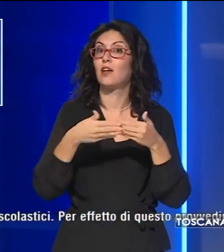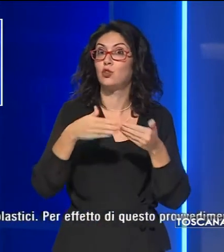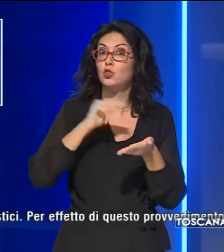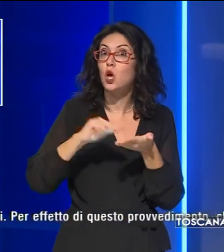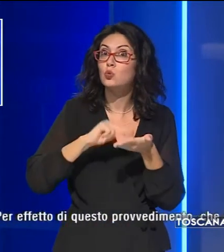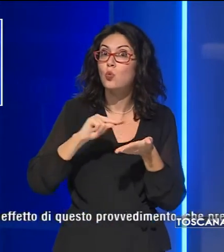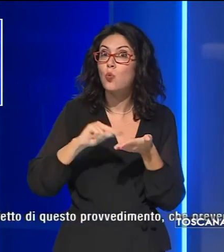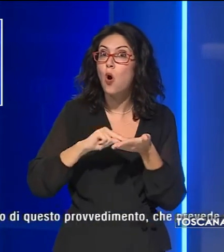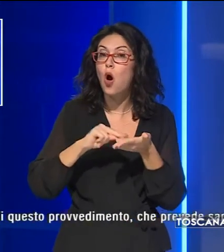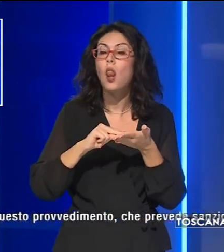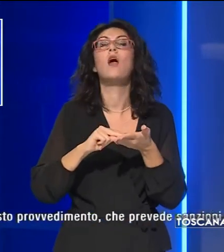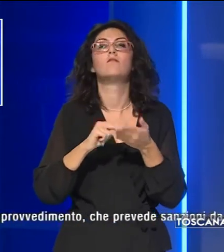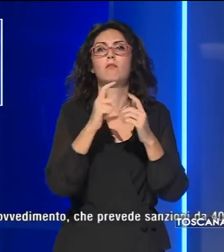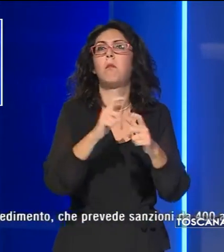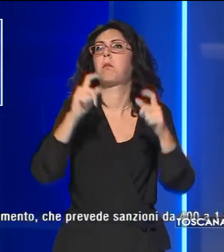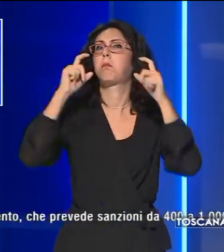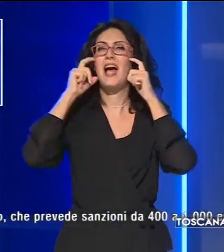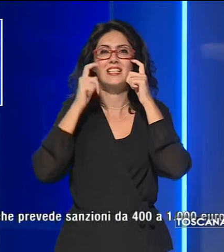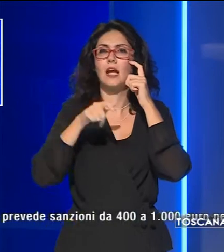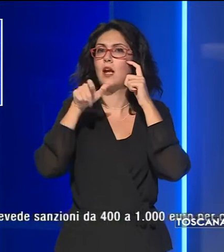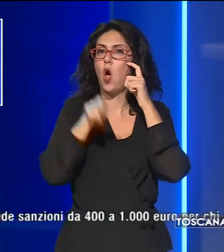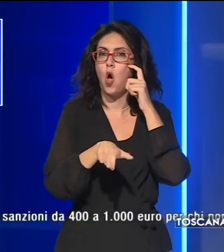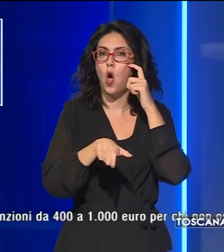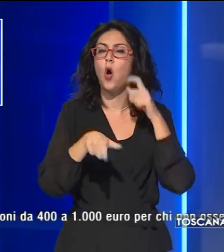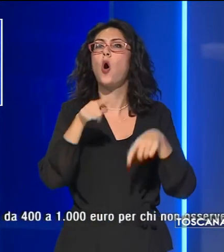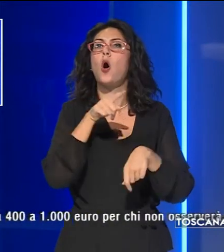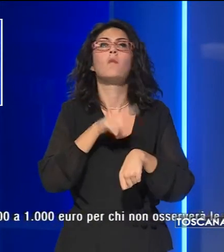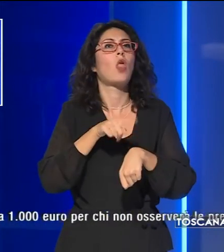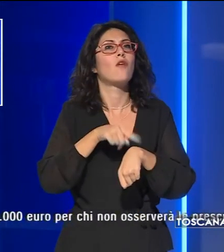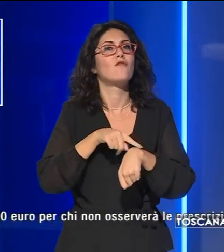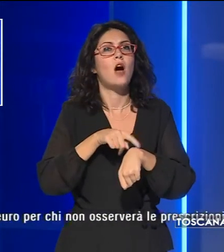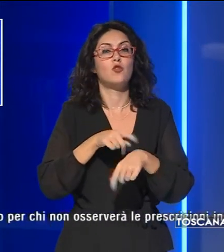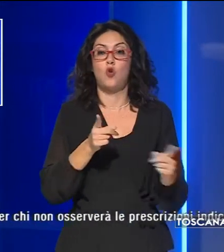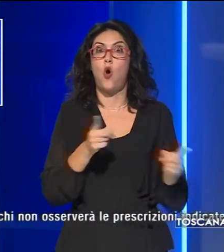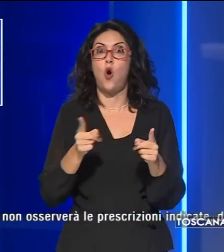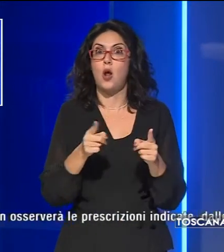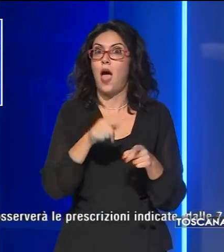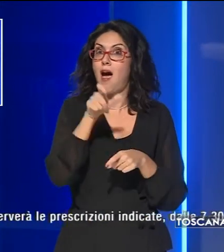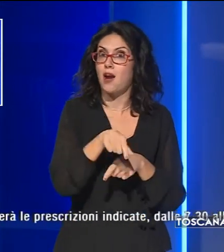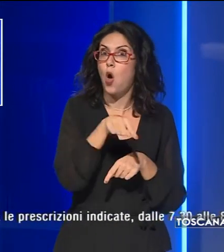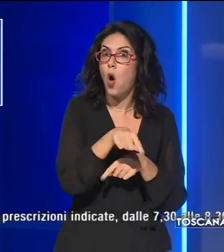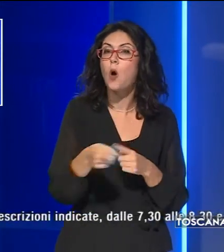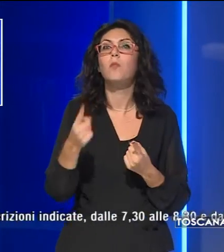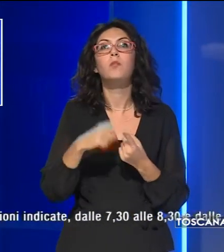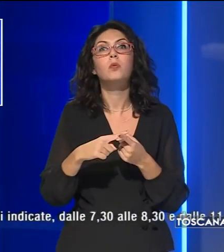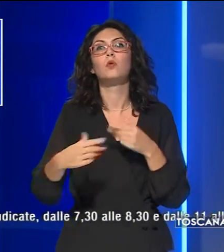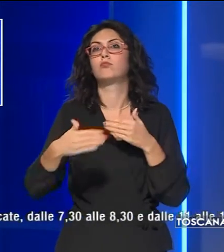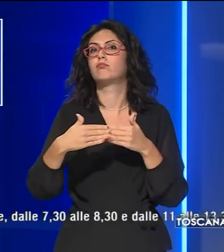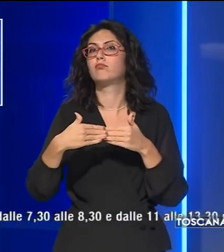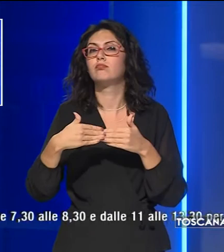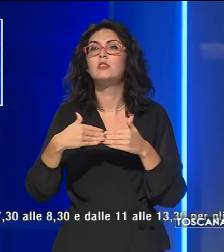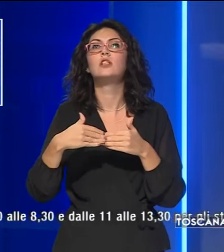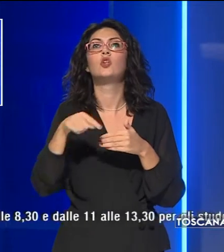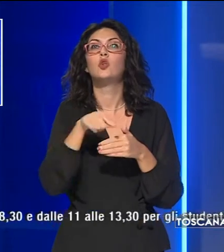scuole, a indossare la mascherina in determinate fasce orarie e in corrispondenza dei luoghi dove si sviluppa e si